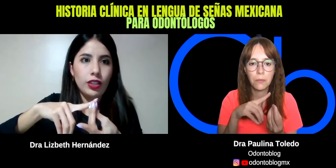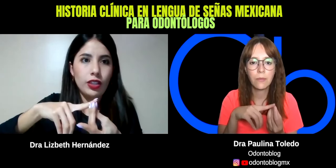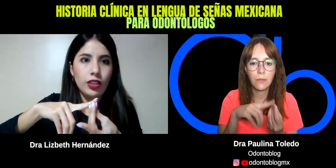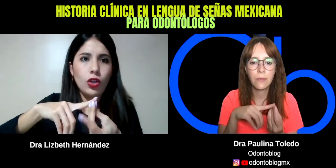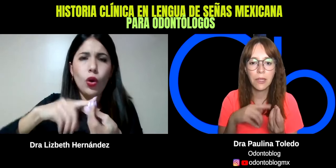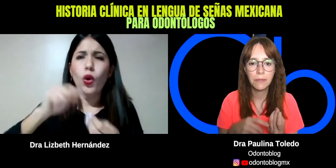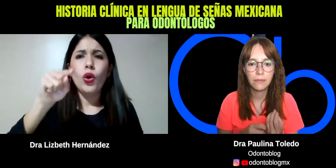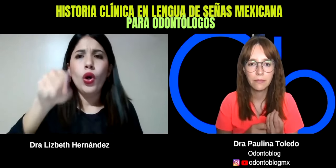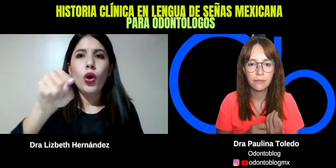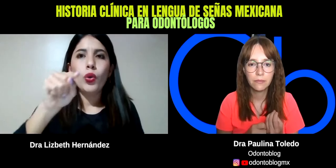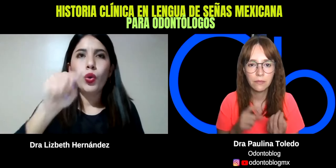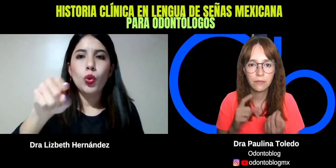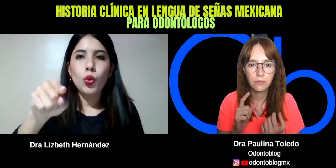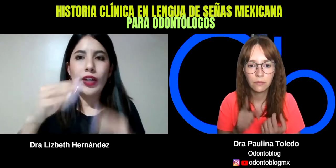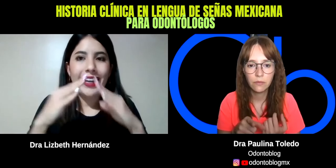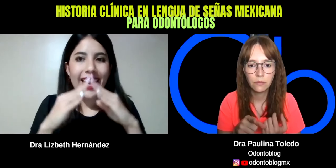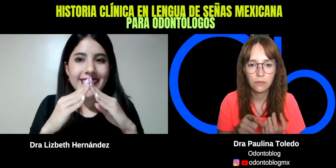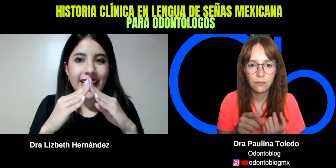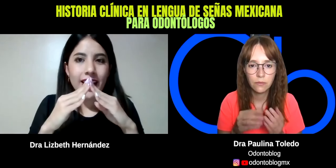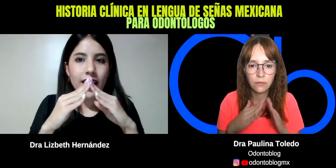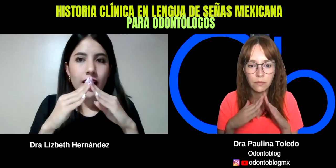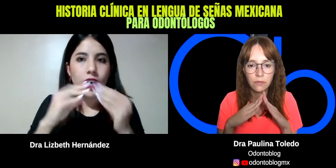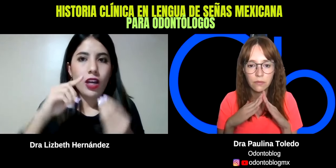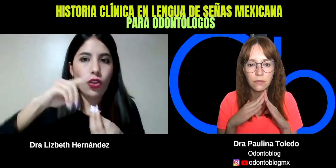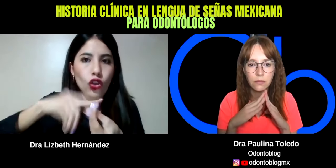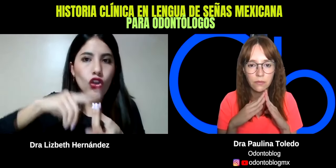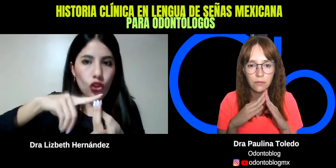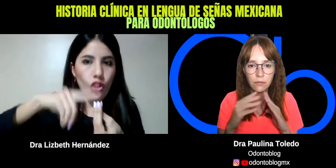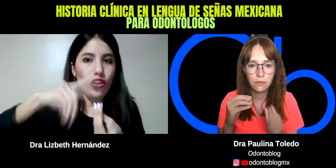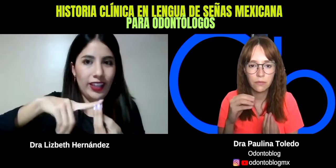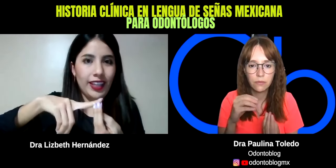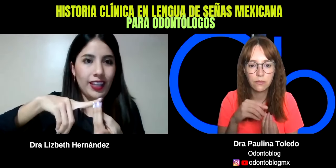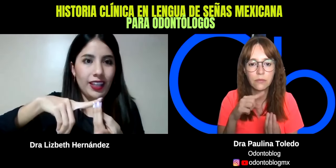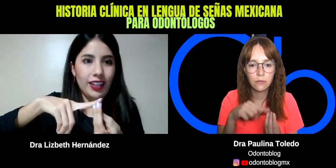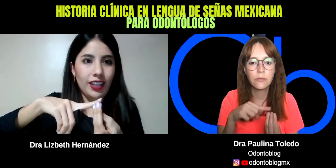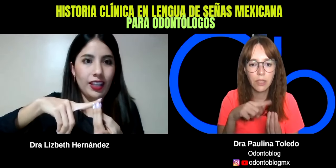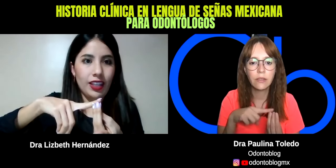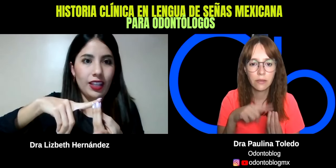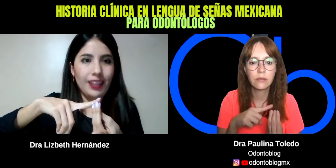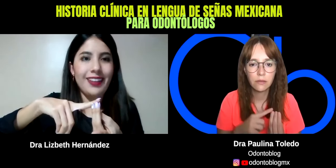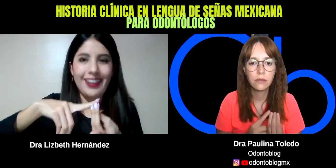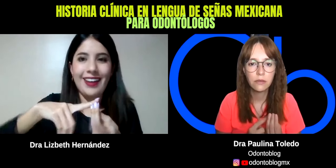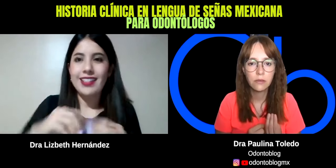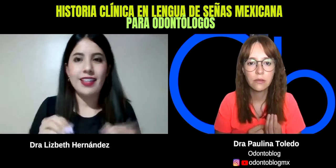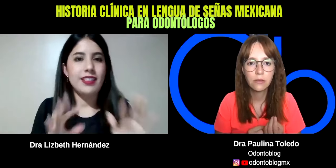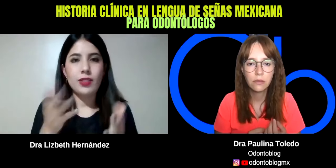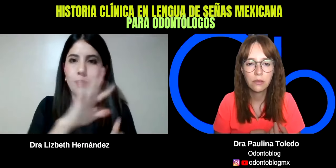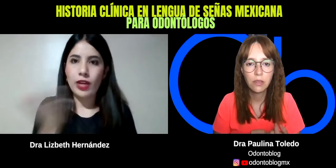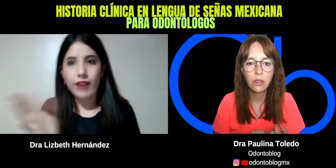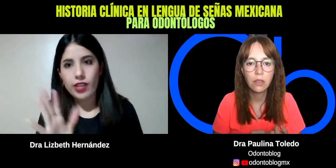Ok. O, tu casa, ¿dónde? Ok. Ajá. Esa es una variación